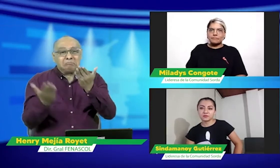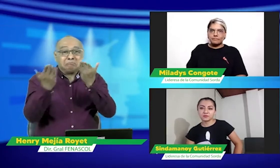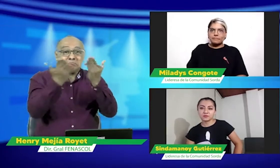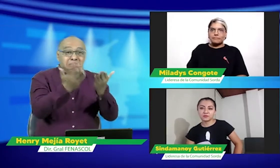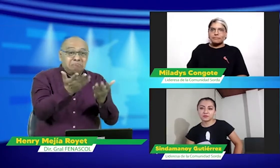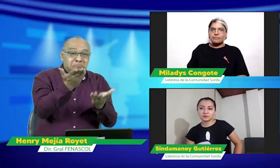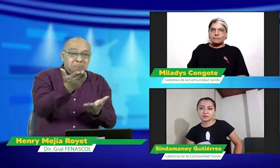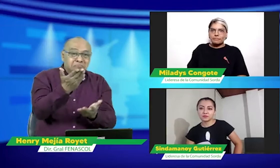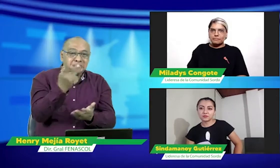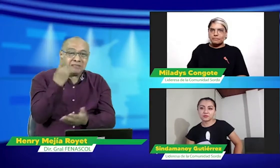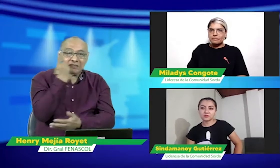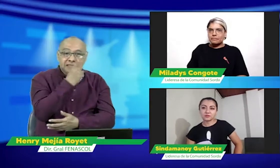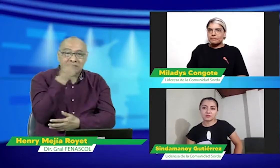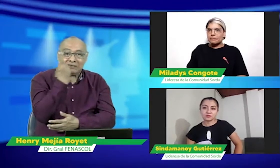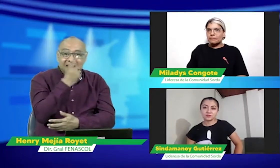Gracias, Miladis. Cinda,